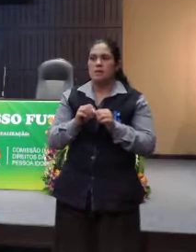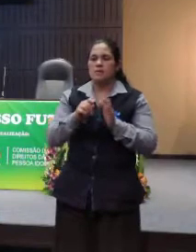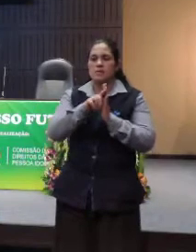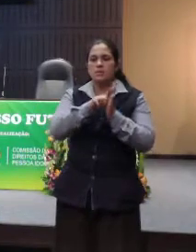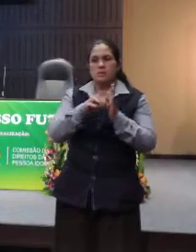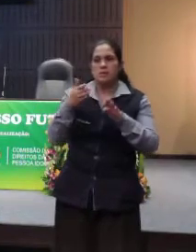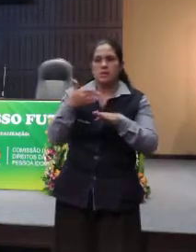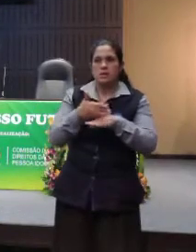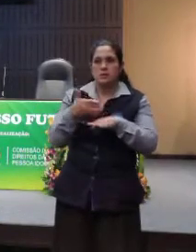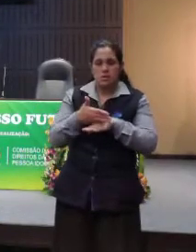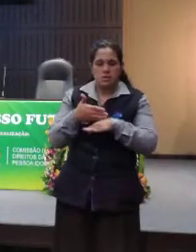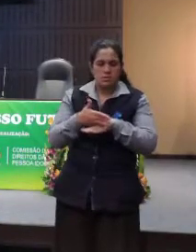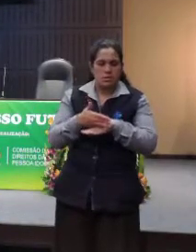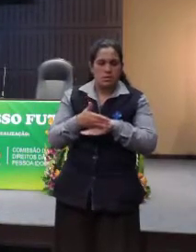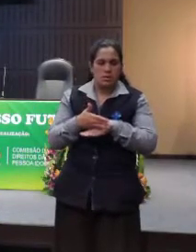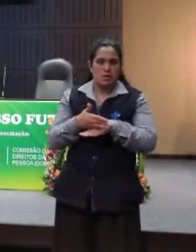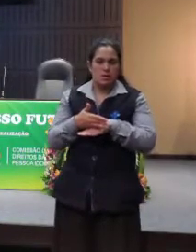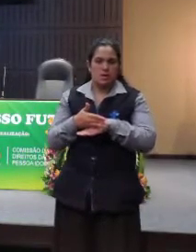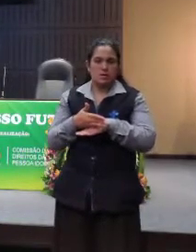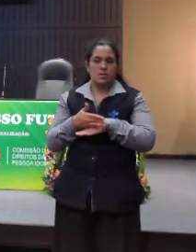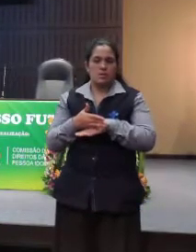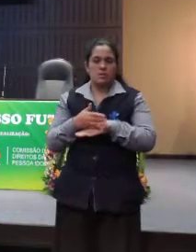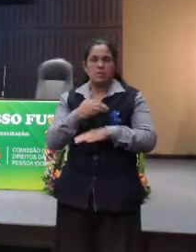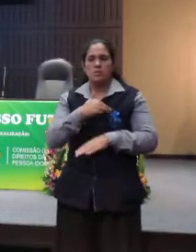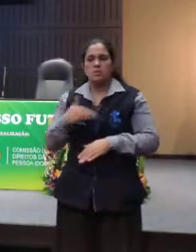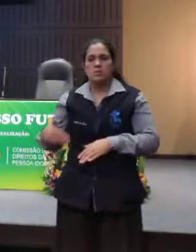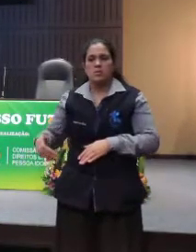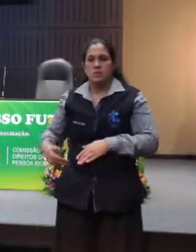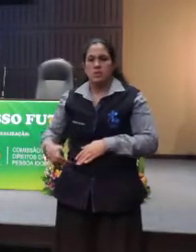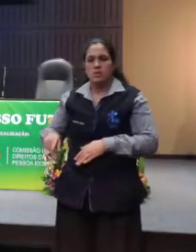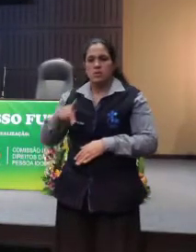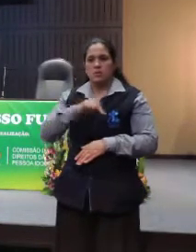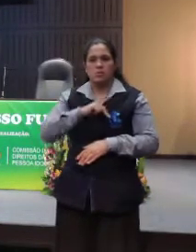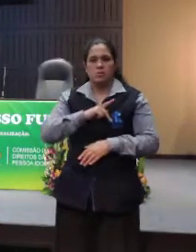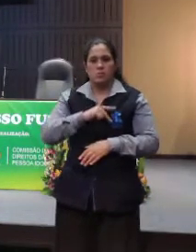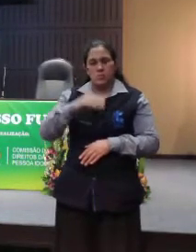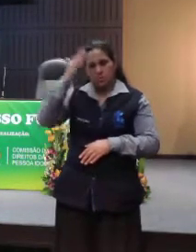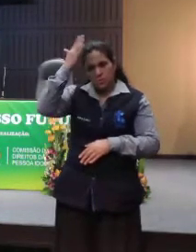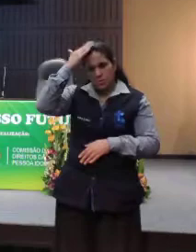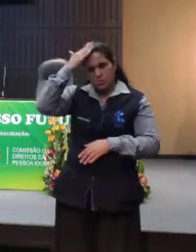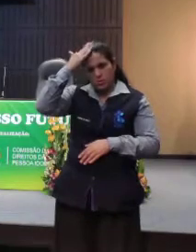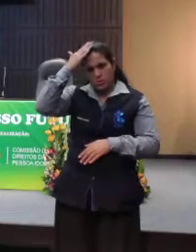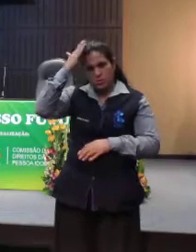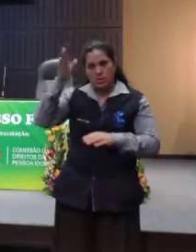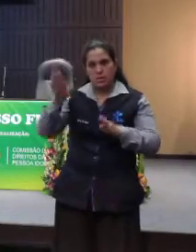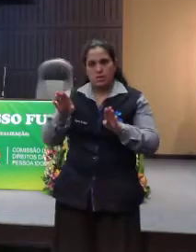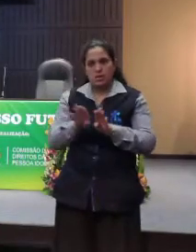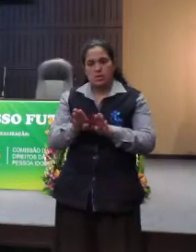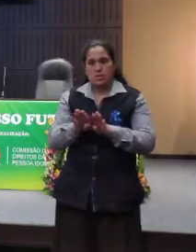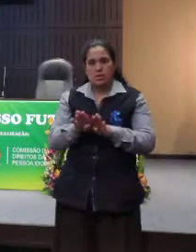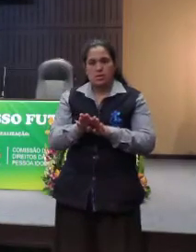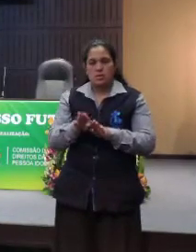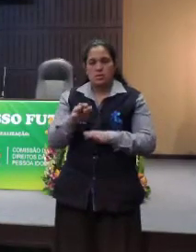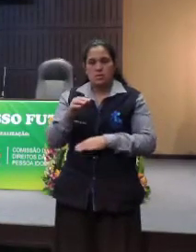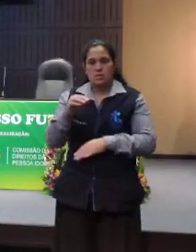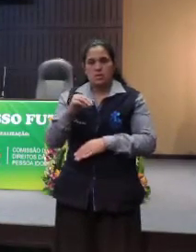acessibilidade no Ministério Público do Estado do Paraná e no Ministério Público